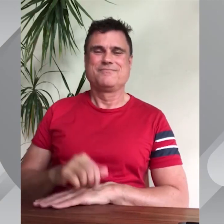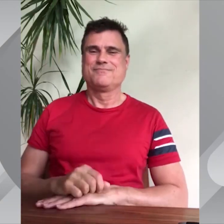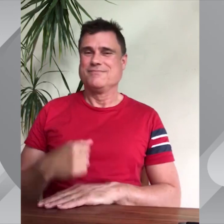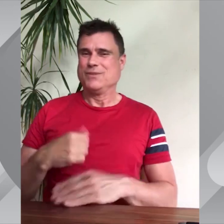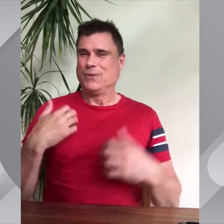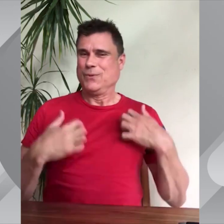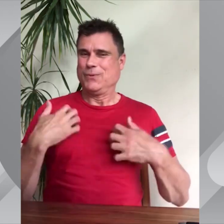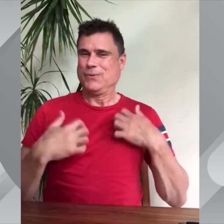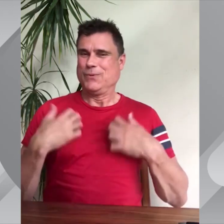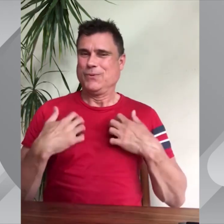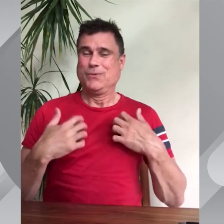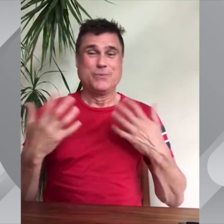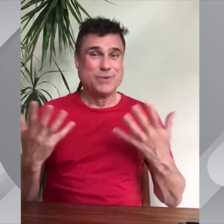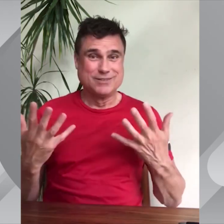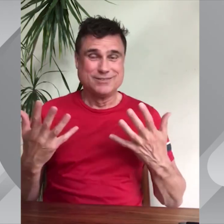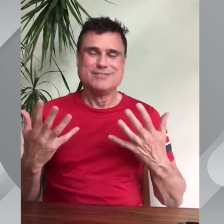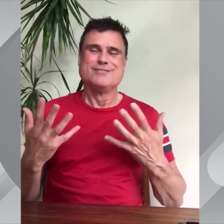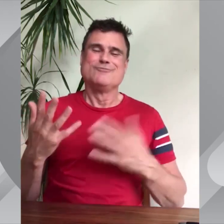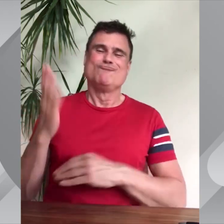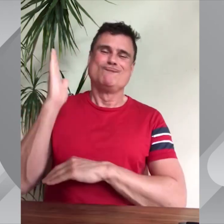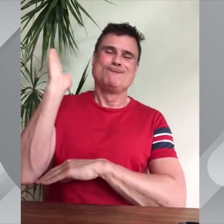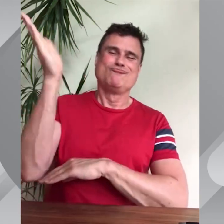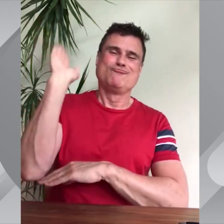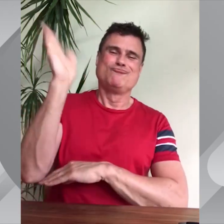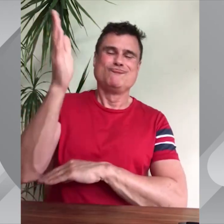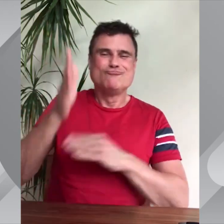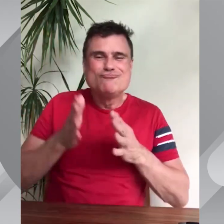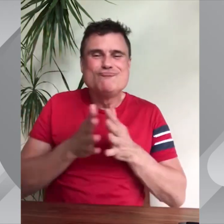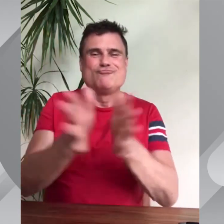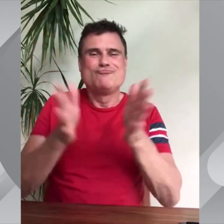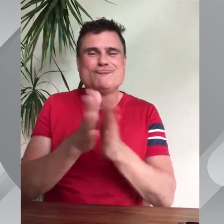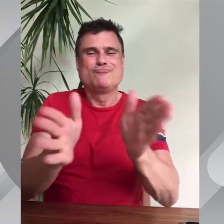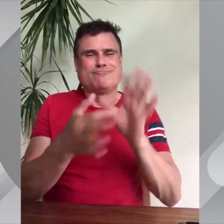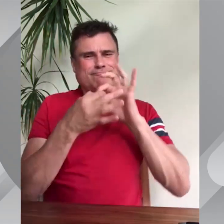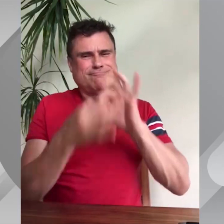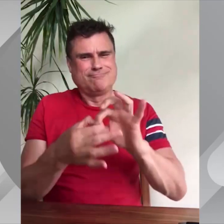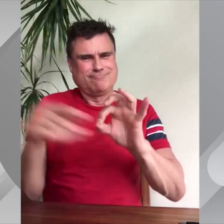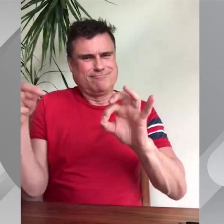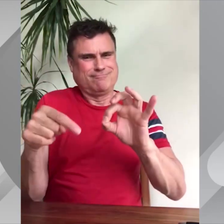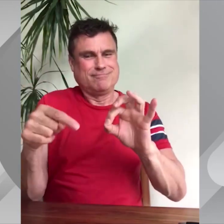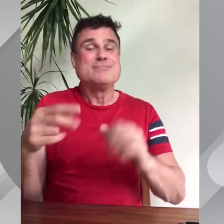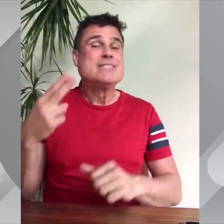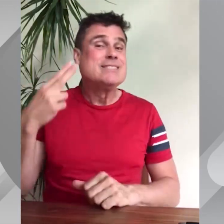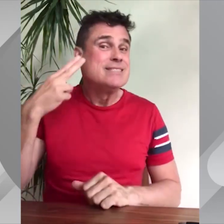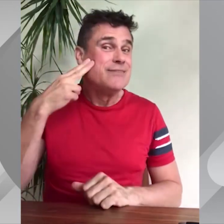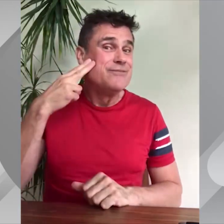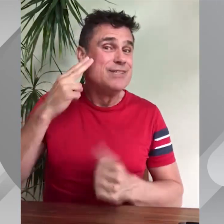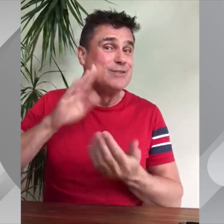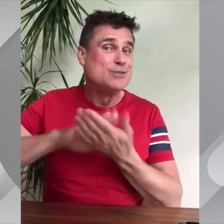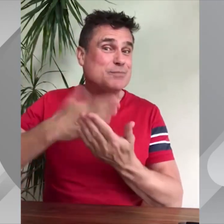Estoy muy contento de poder acompañarles en el webinar titulado El intérprete y traductor